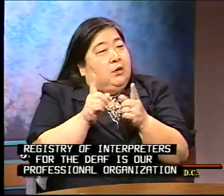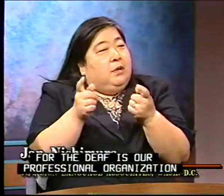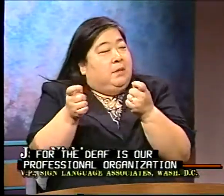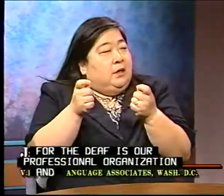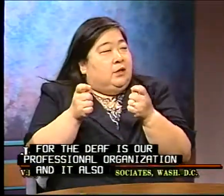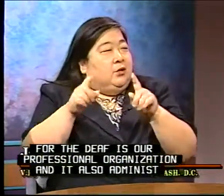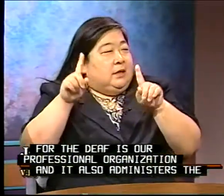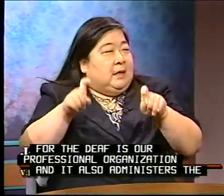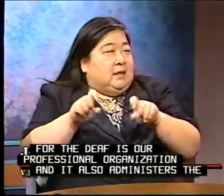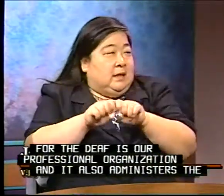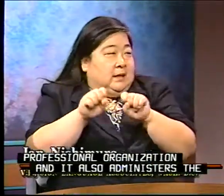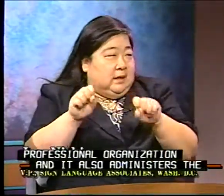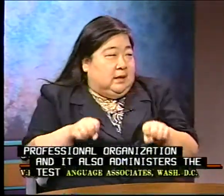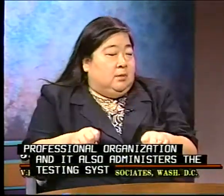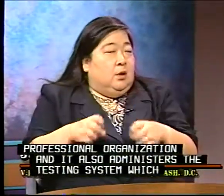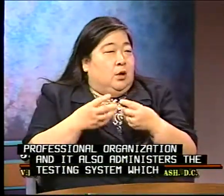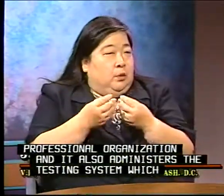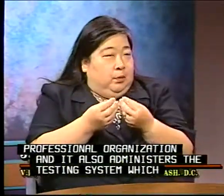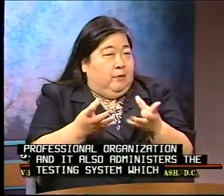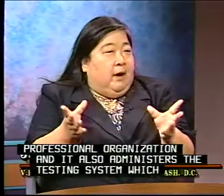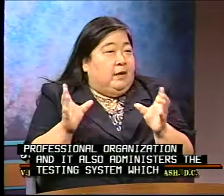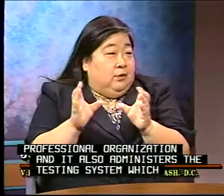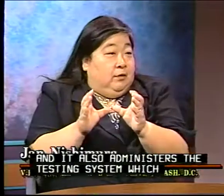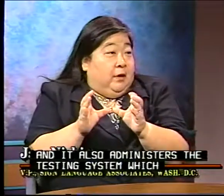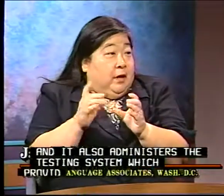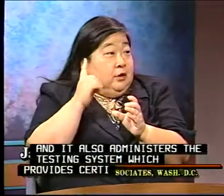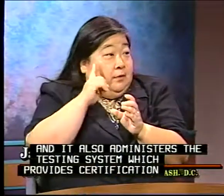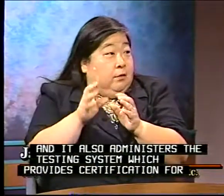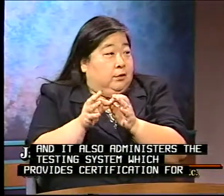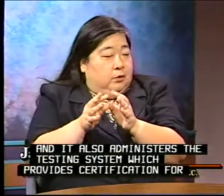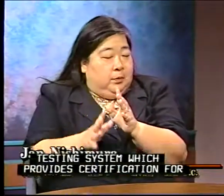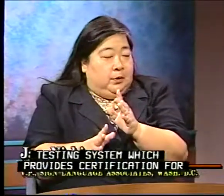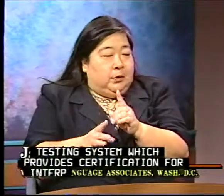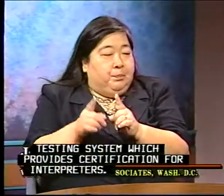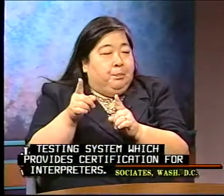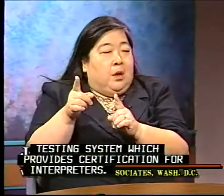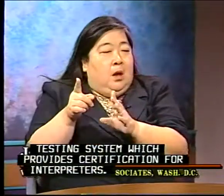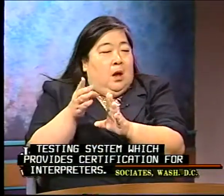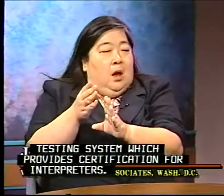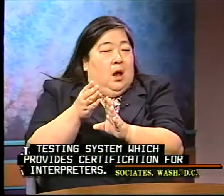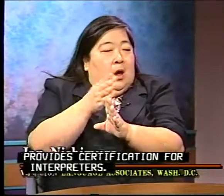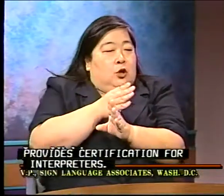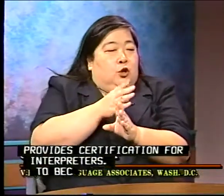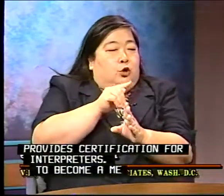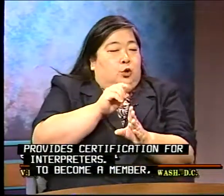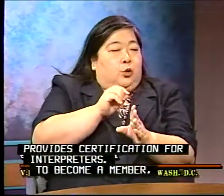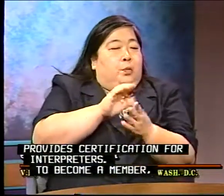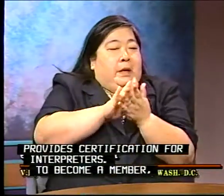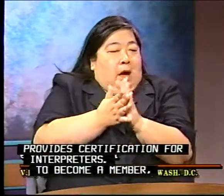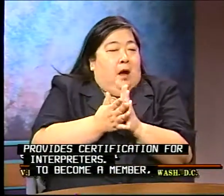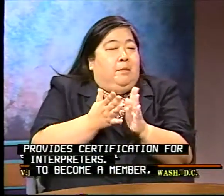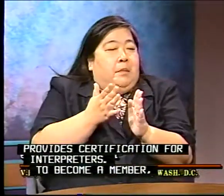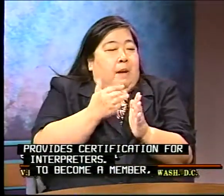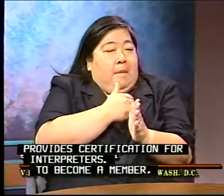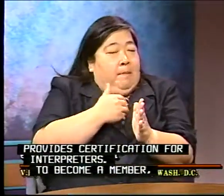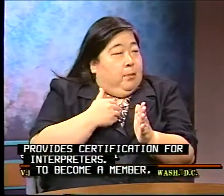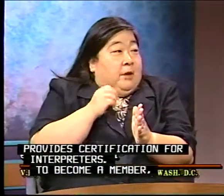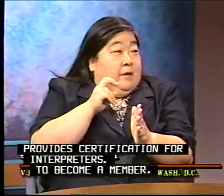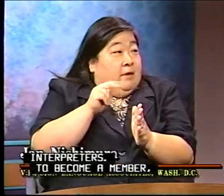administers the testing system which provides certification for interpreters. to become a member even